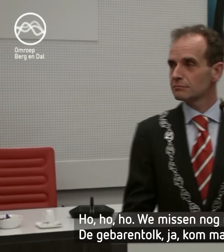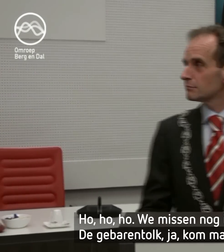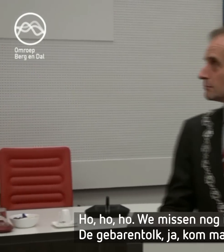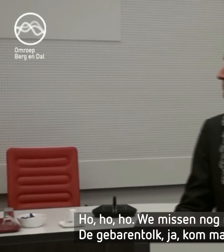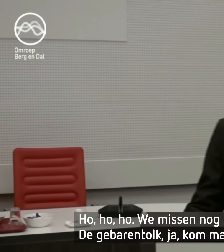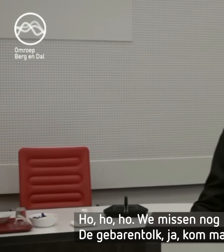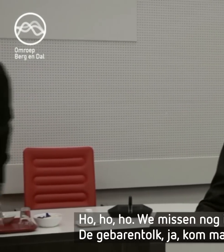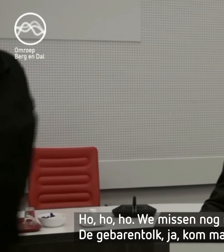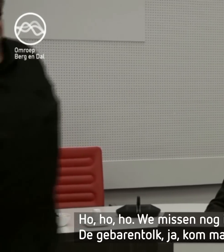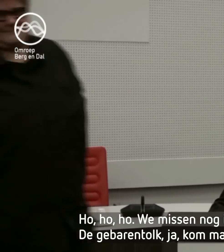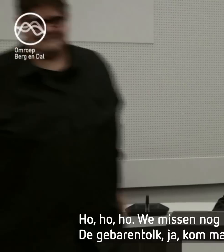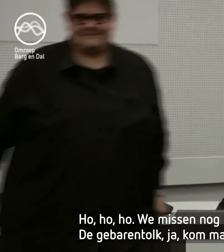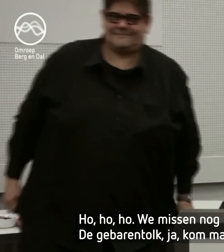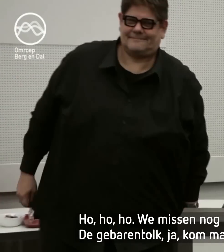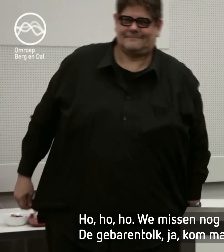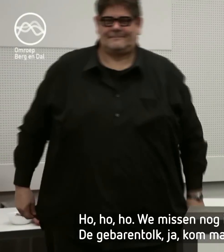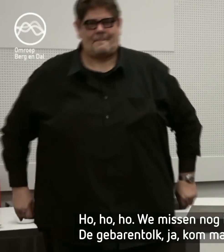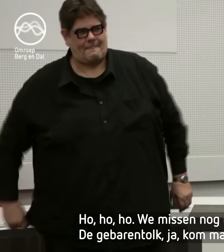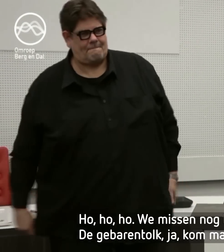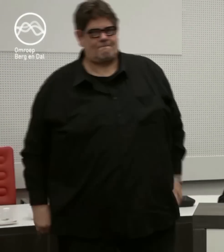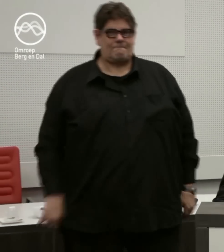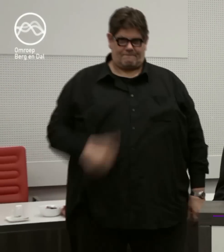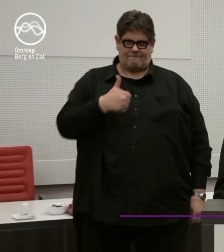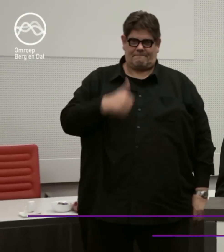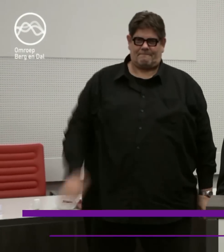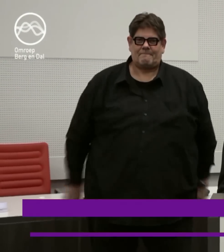Ja, die staat. Kom maar, we kunnen beginnen.